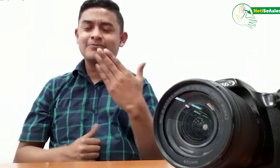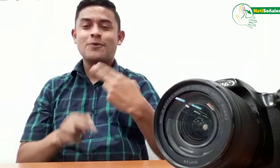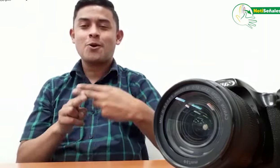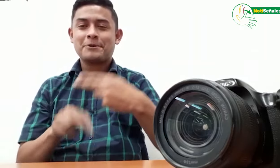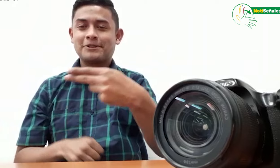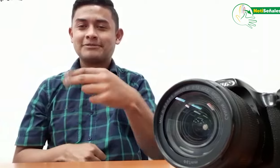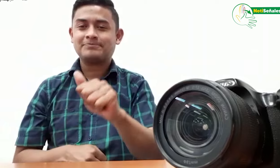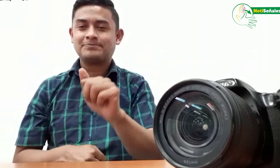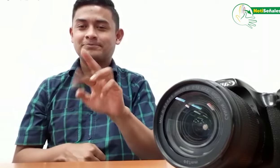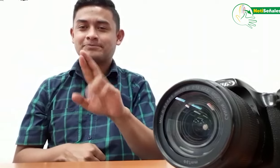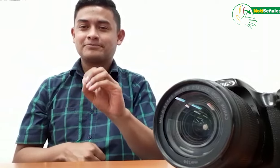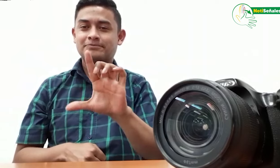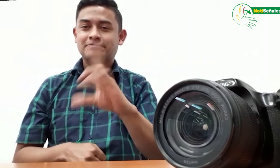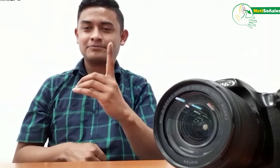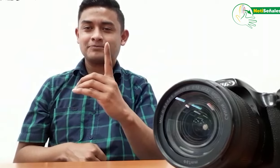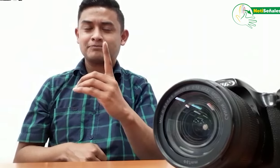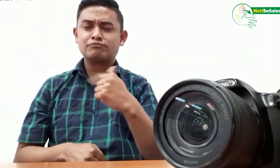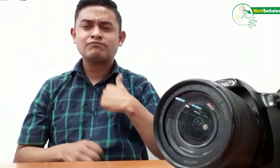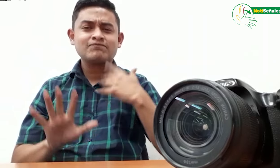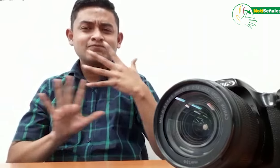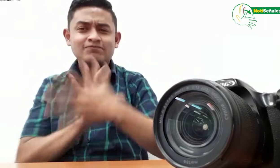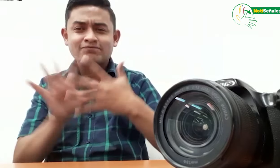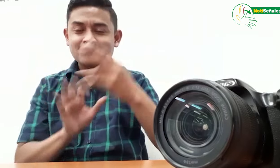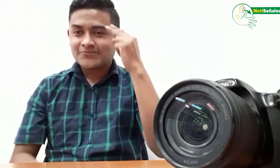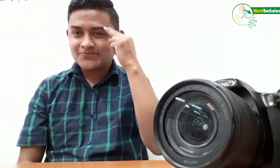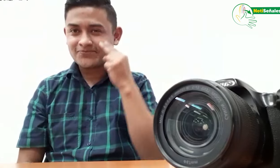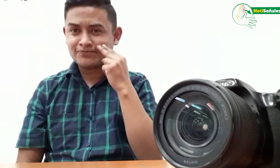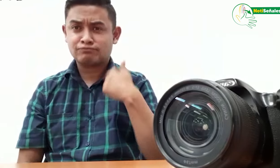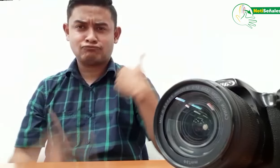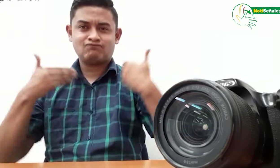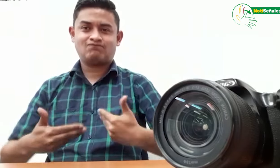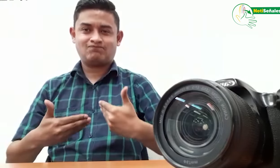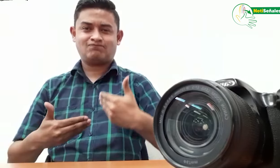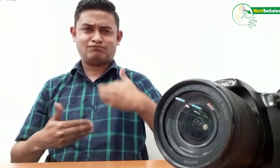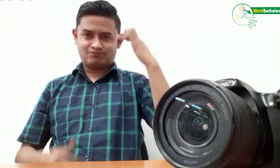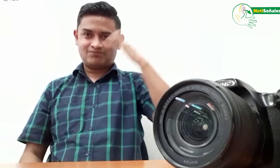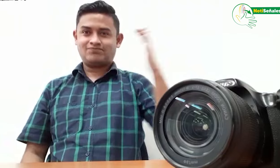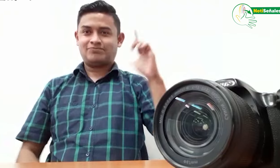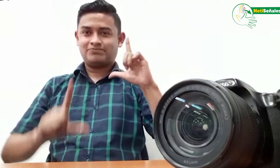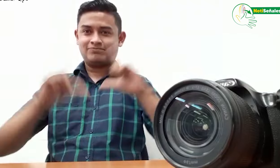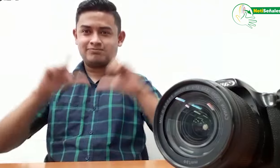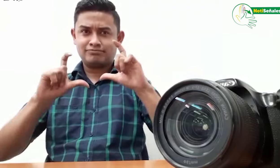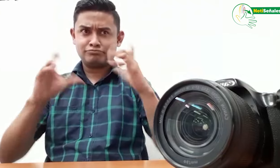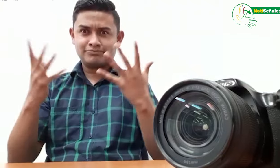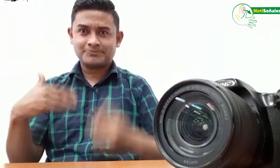Mucho gusto, presento, mi nombre es Harold, mi seña es esta y soy un fotógrafo profesional,